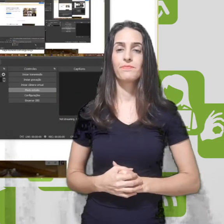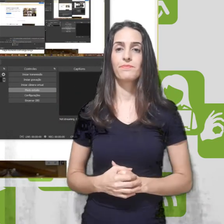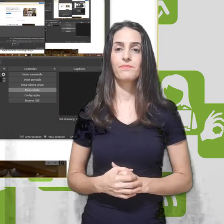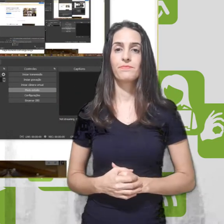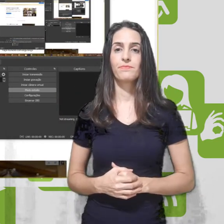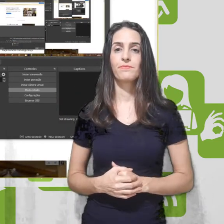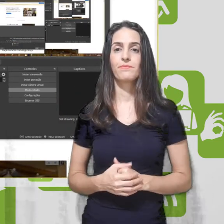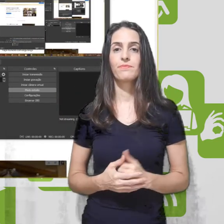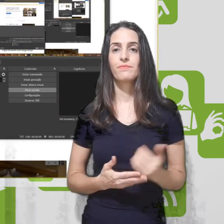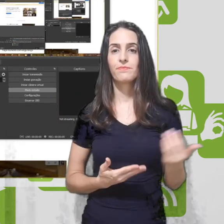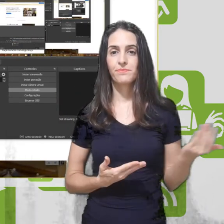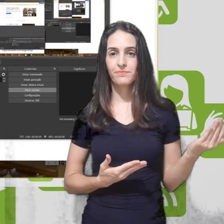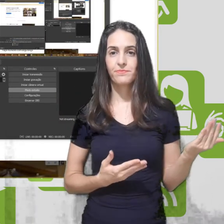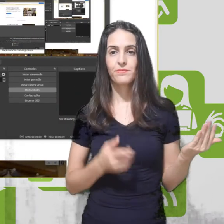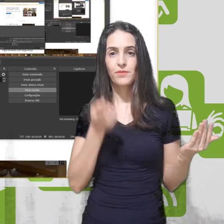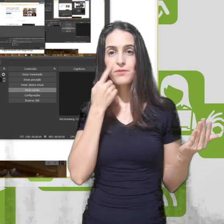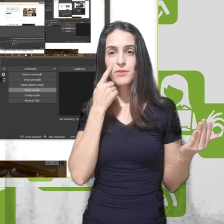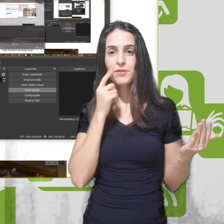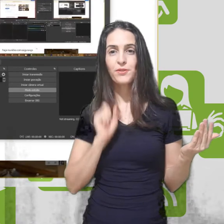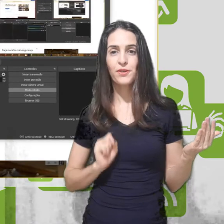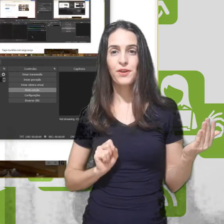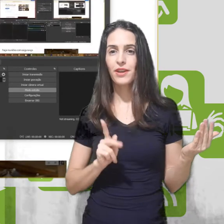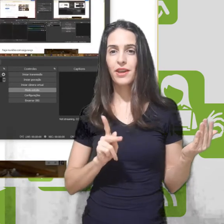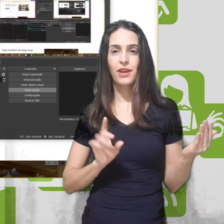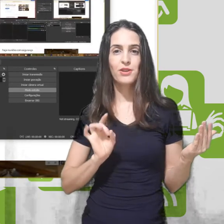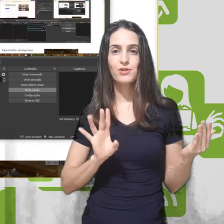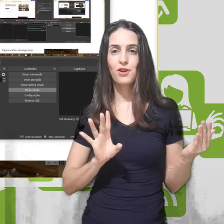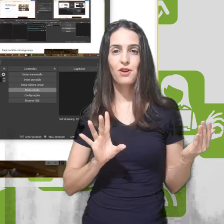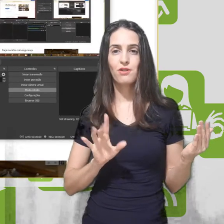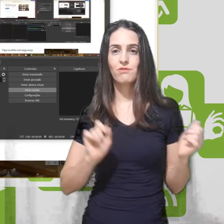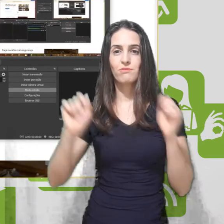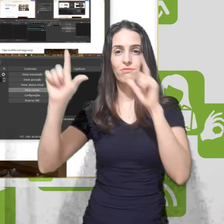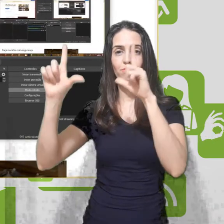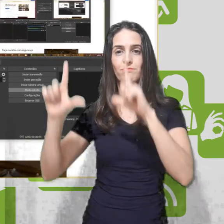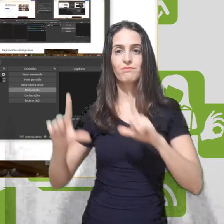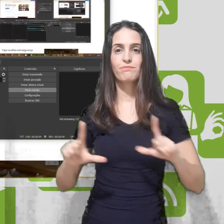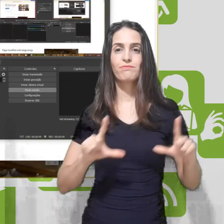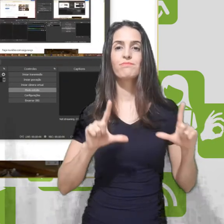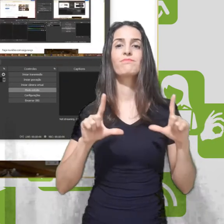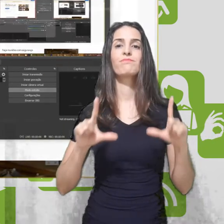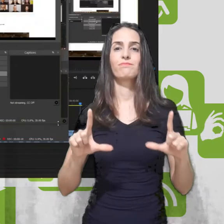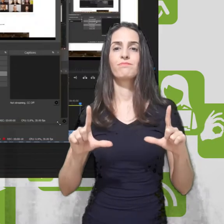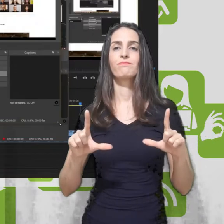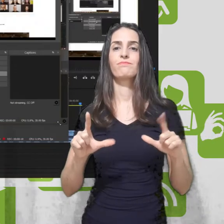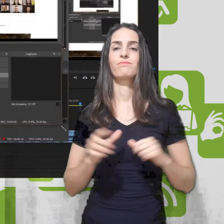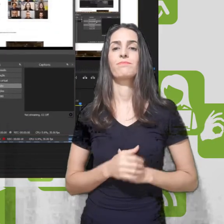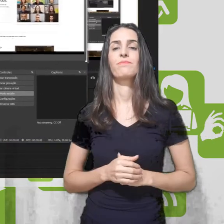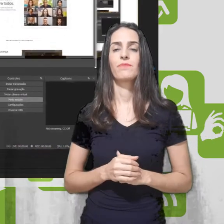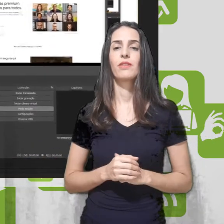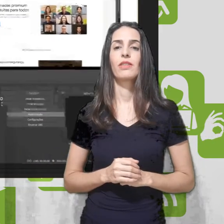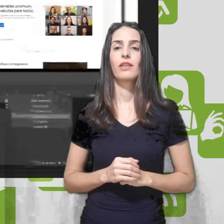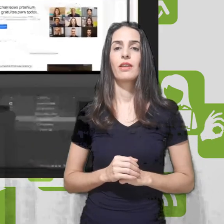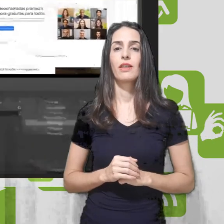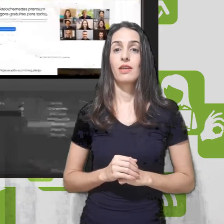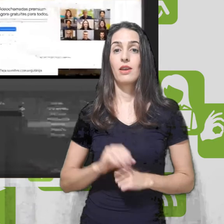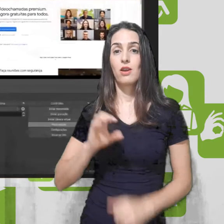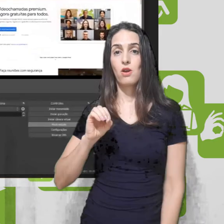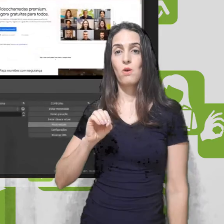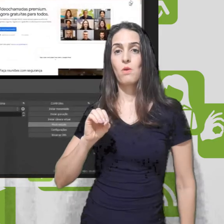E aí só dá ok. E já está aqui capturando. Aqui na tela do OBS,